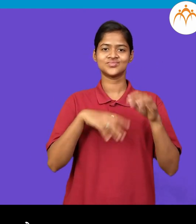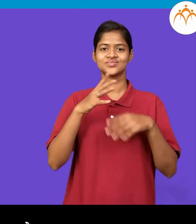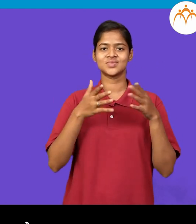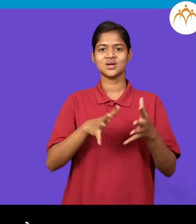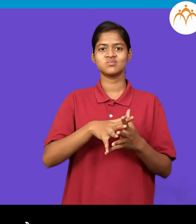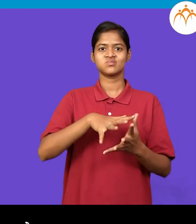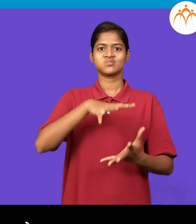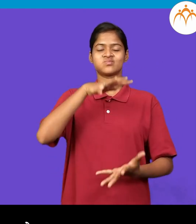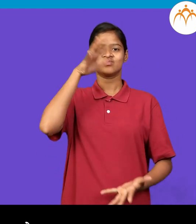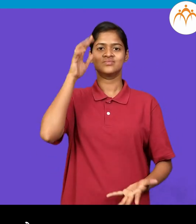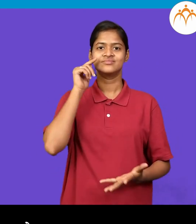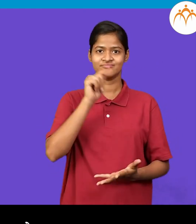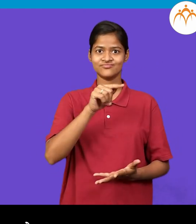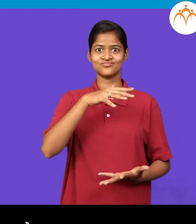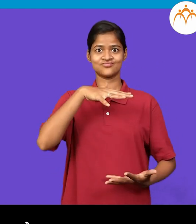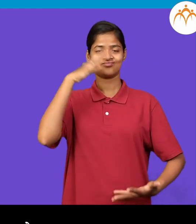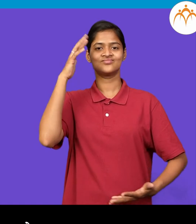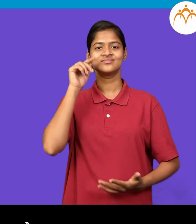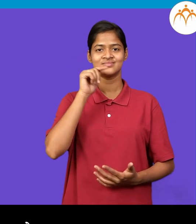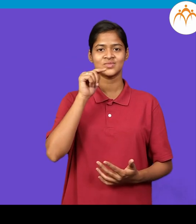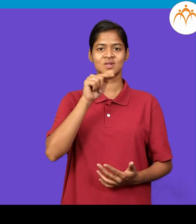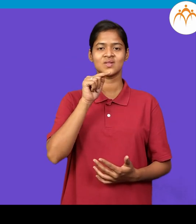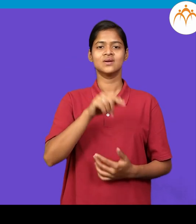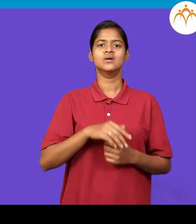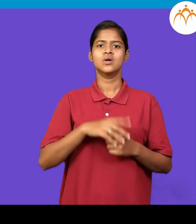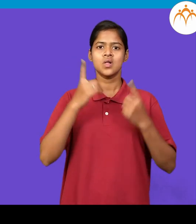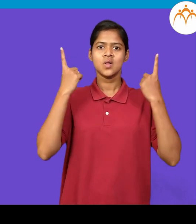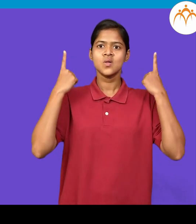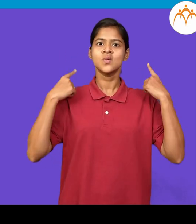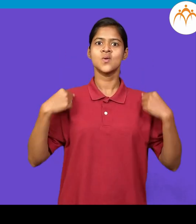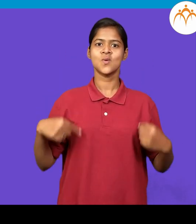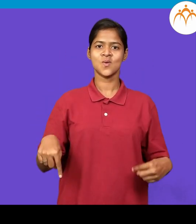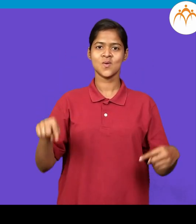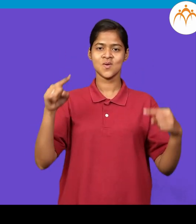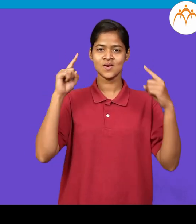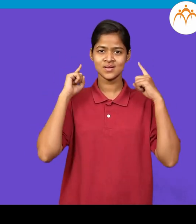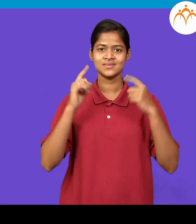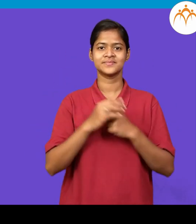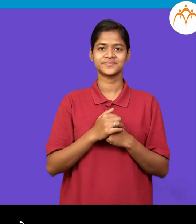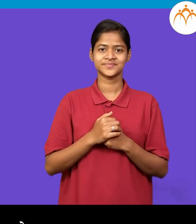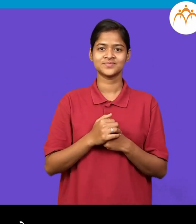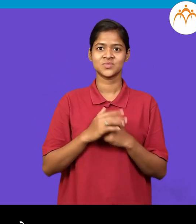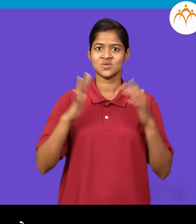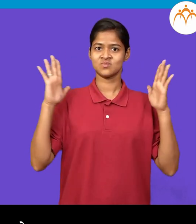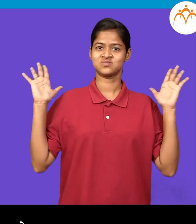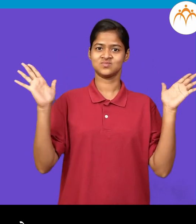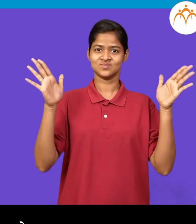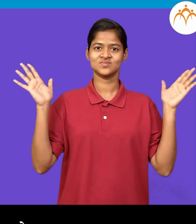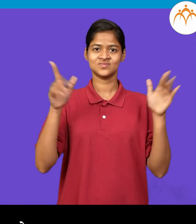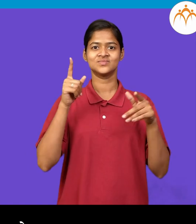खूब मोठा अस्तो, त्याचे कान ही मोठे अस्ता, तो, ते हलवू